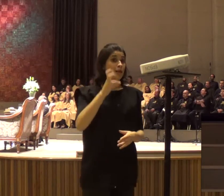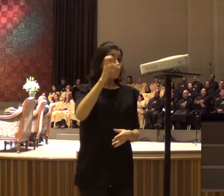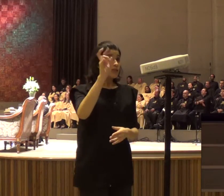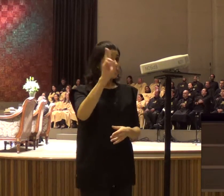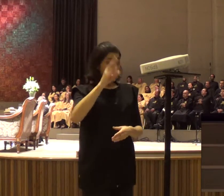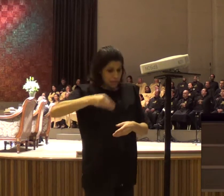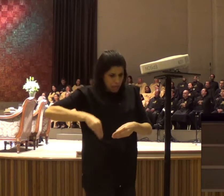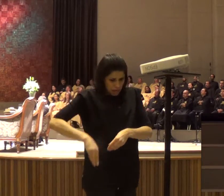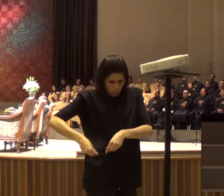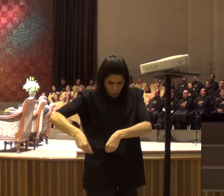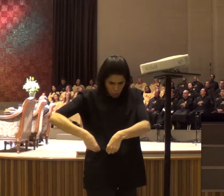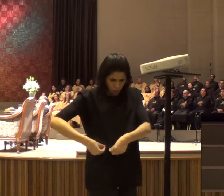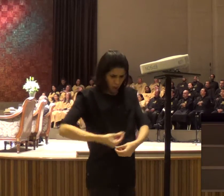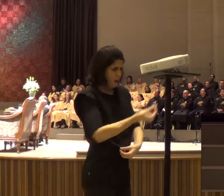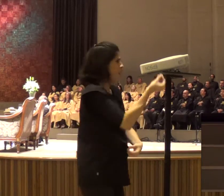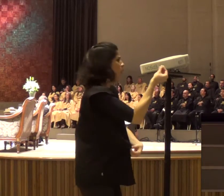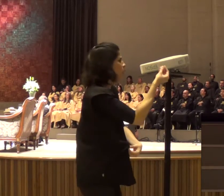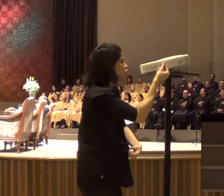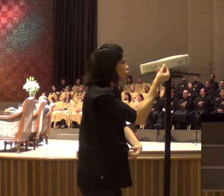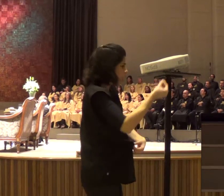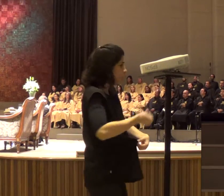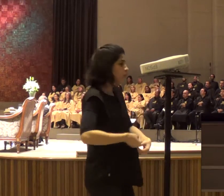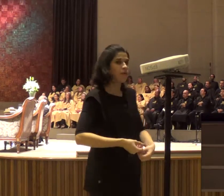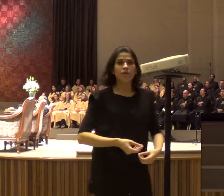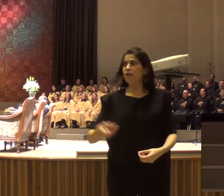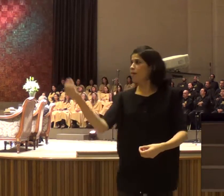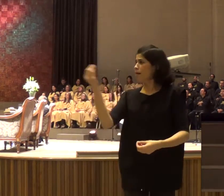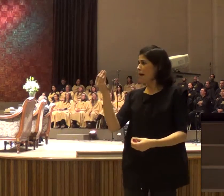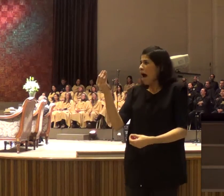olhando, não entendi nada, e ela, meu Deus,